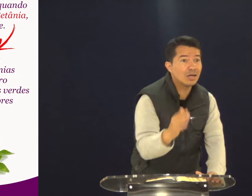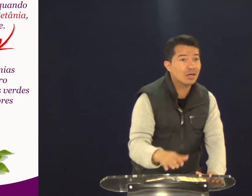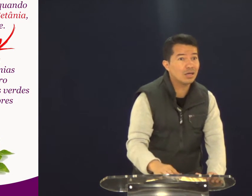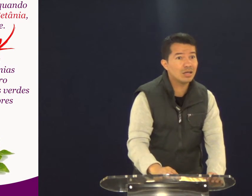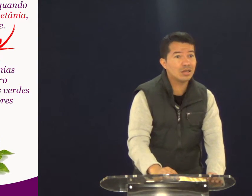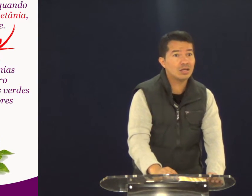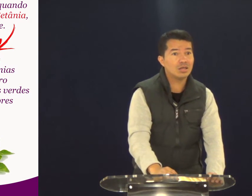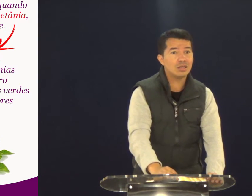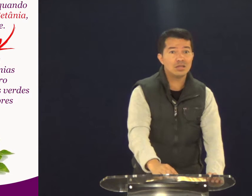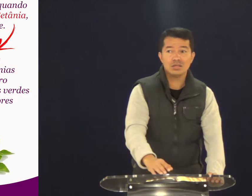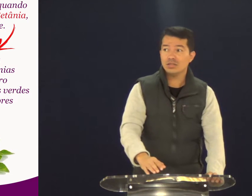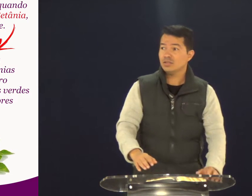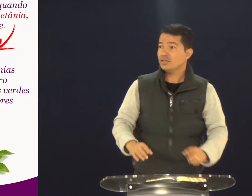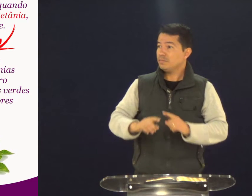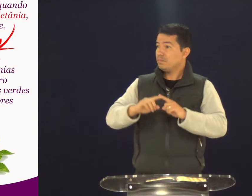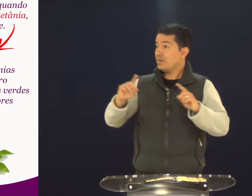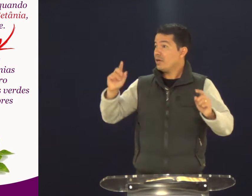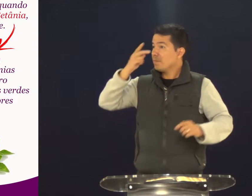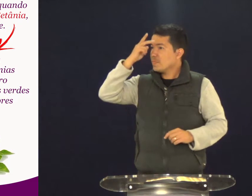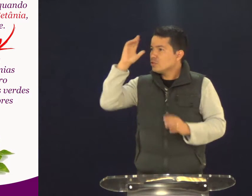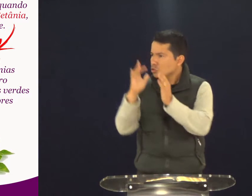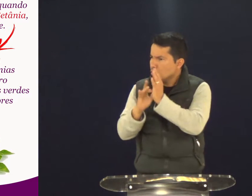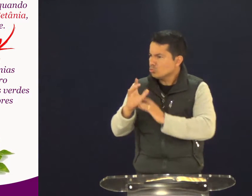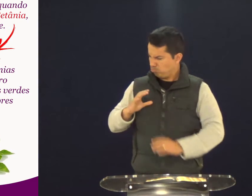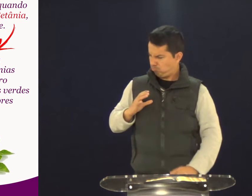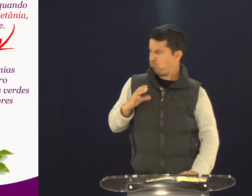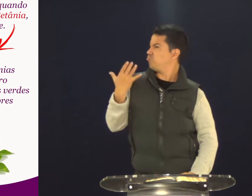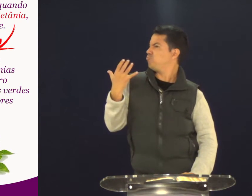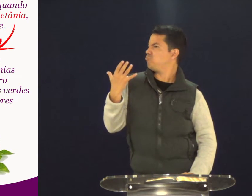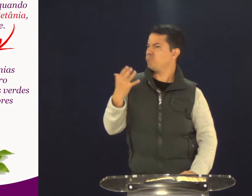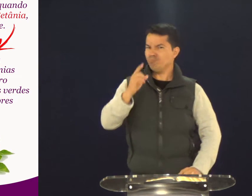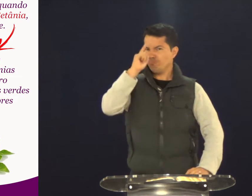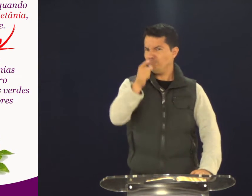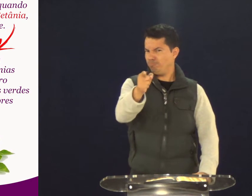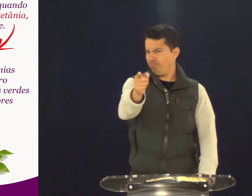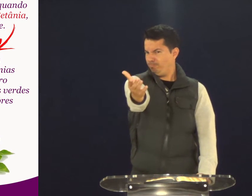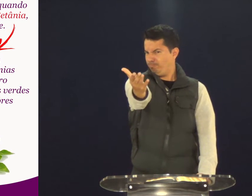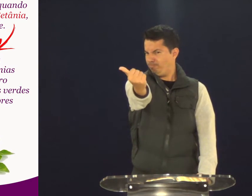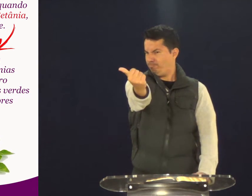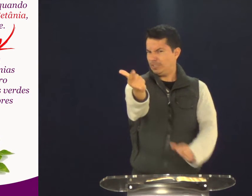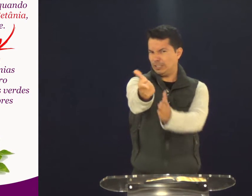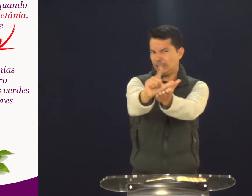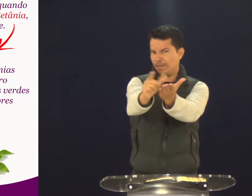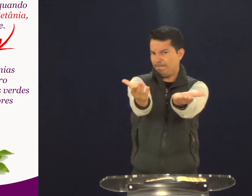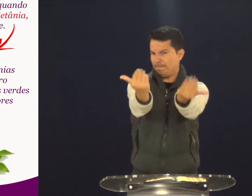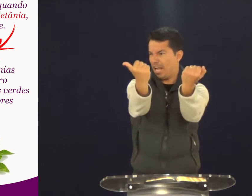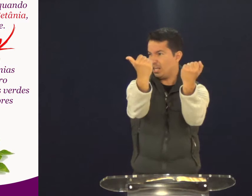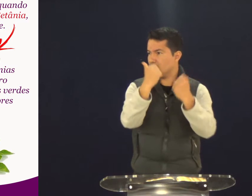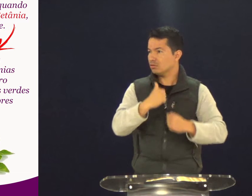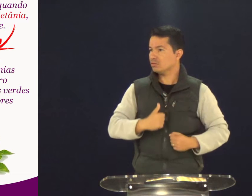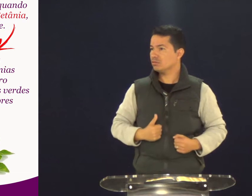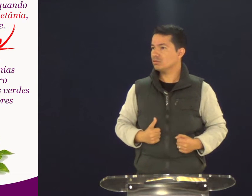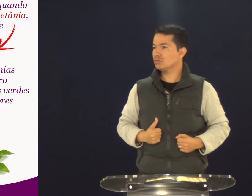dias havia morrido. Mas as pessoas corajosamente falaram.